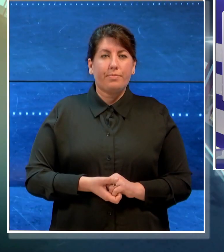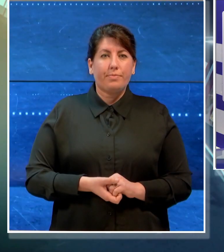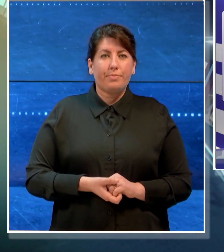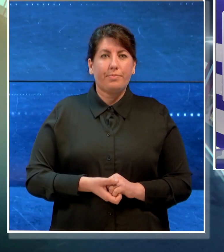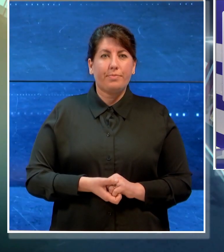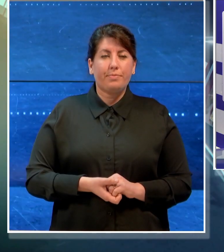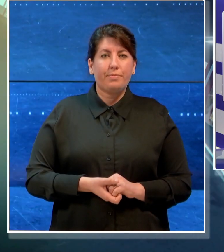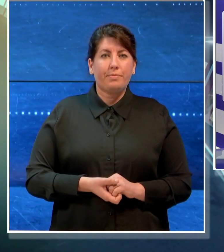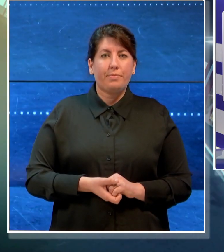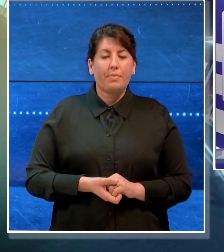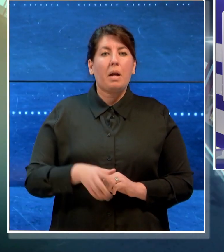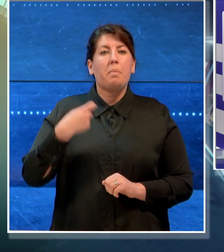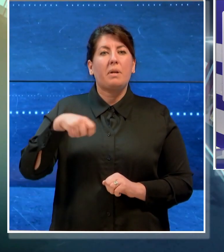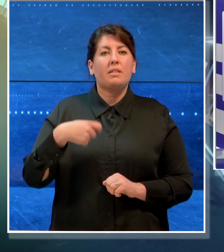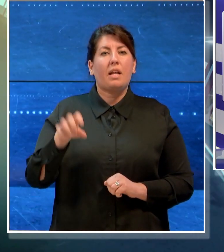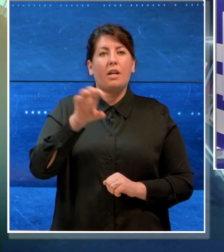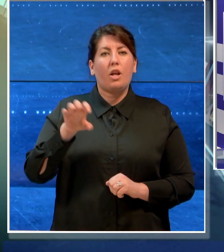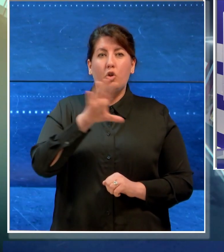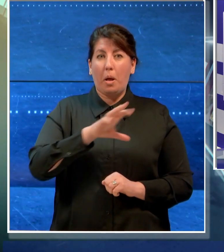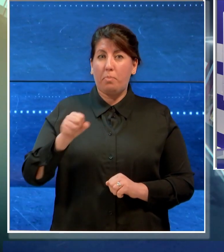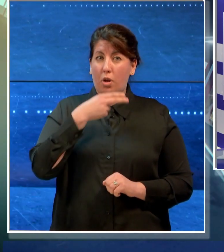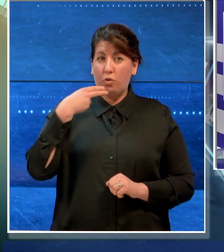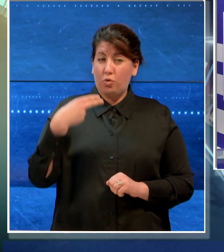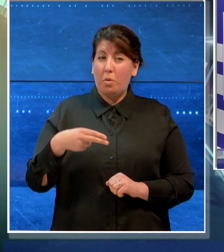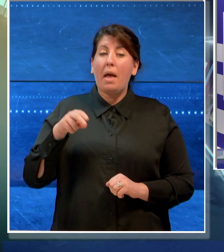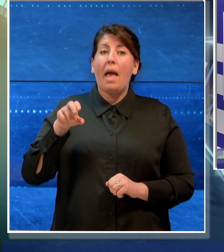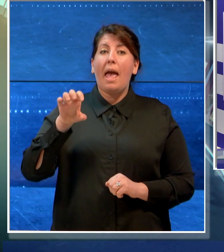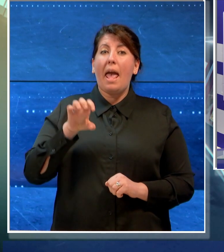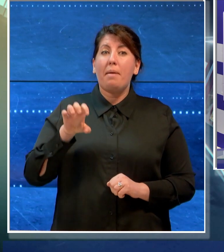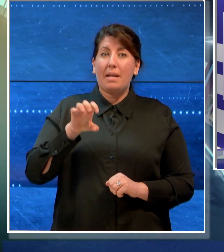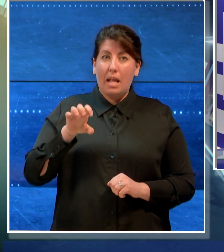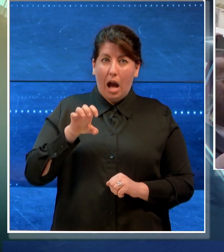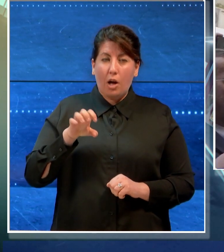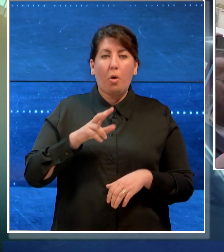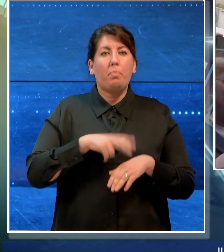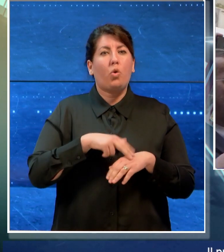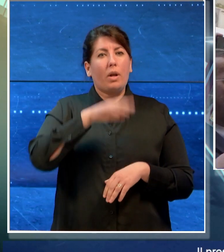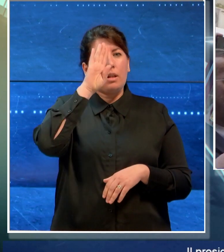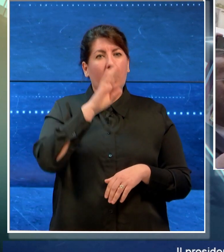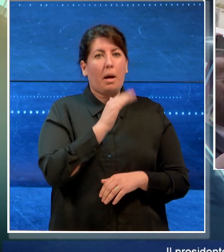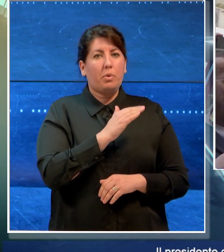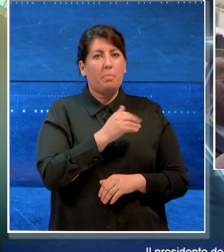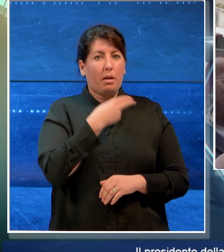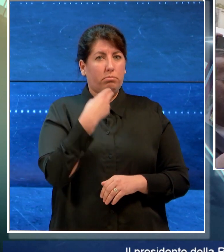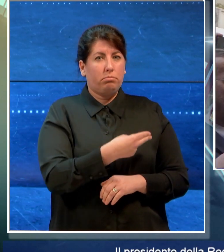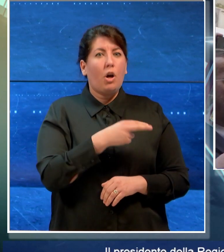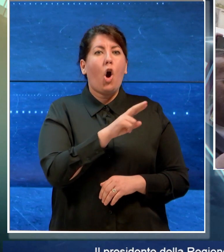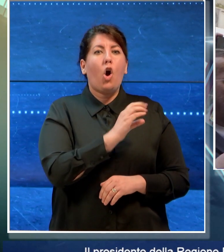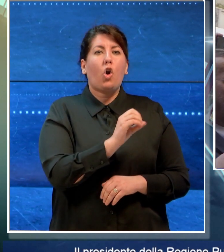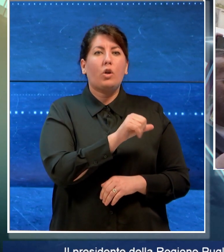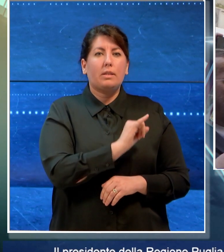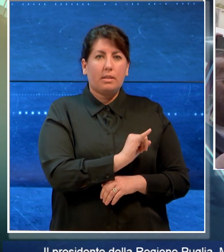Il presidente della regione Puglia, Michele Emiliano, e il procuratore capo di Bari, Roberto